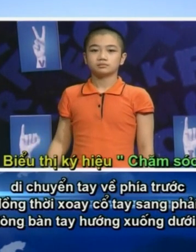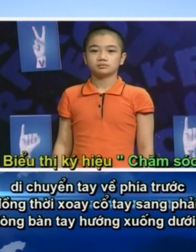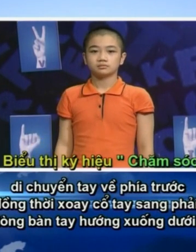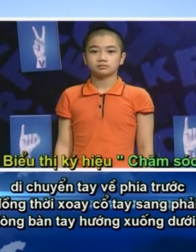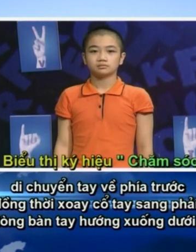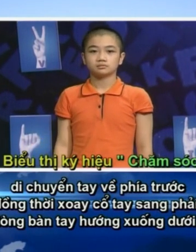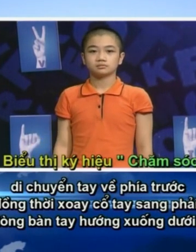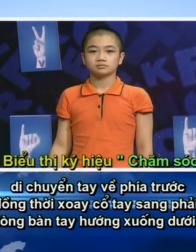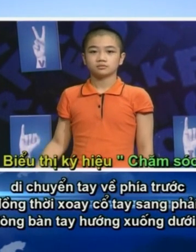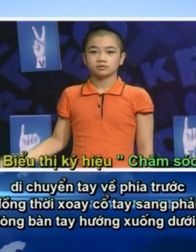hướng xuống dưới